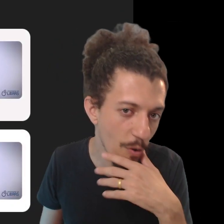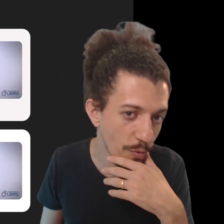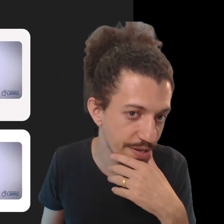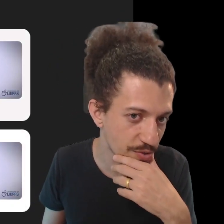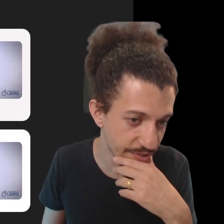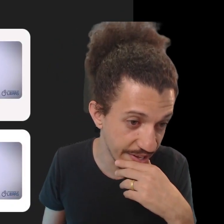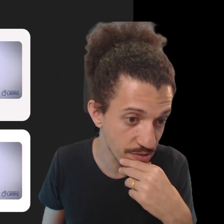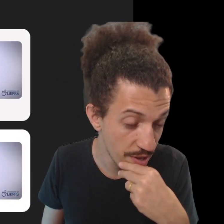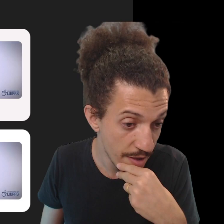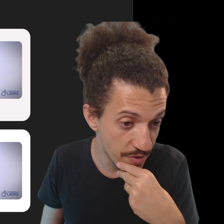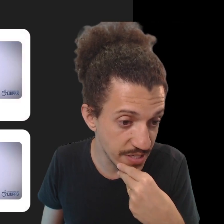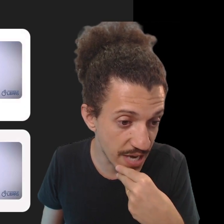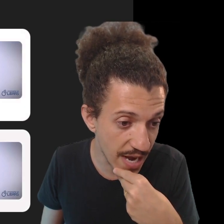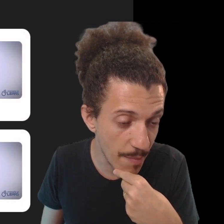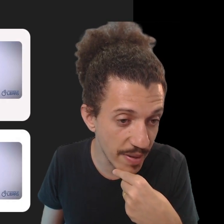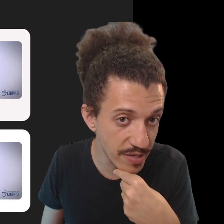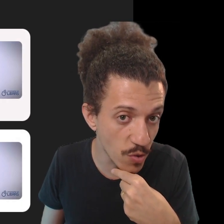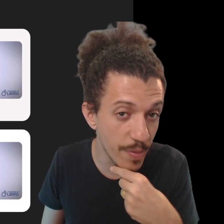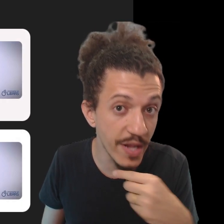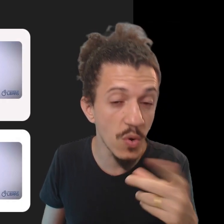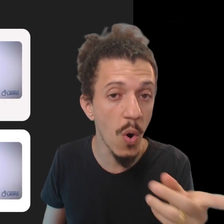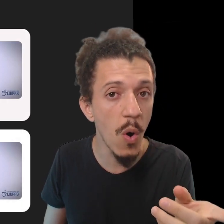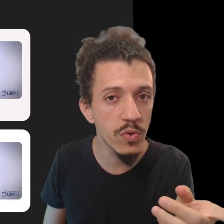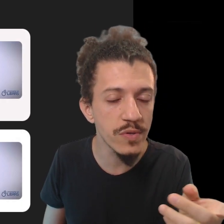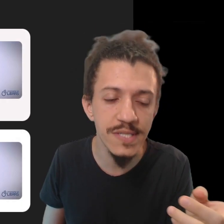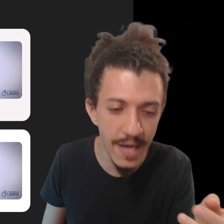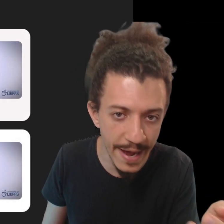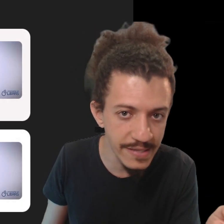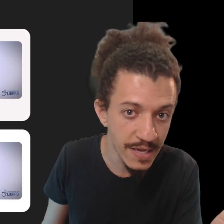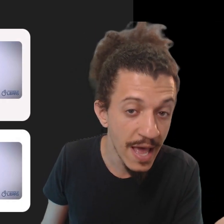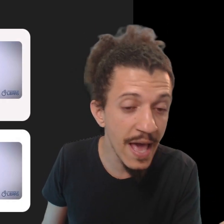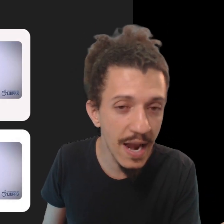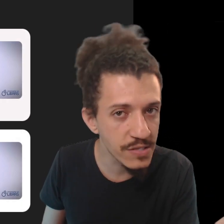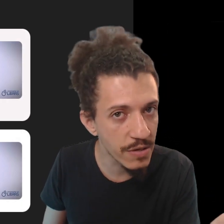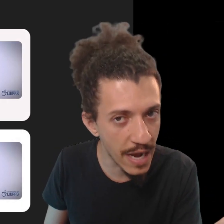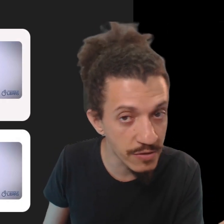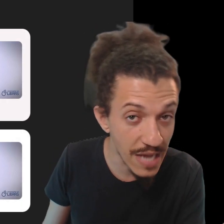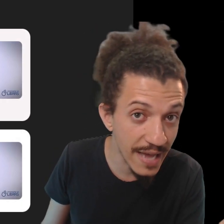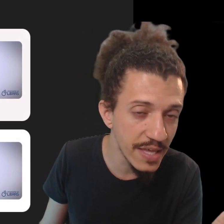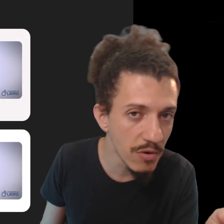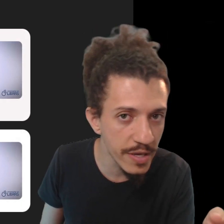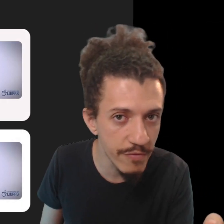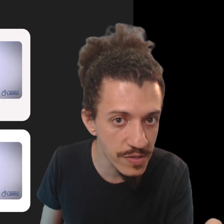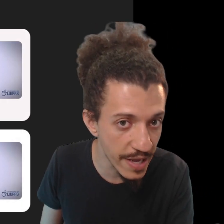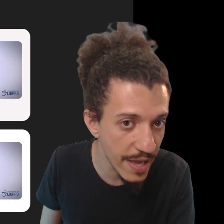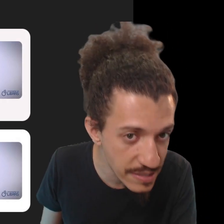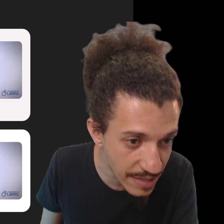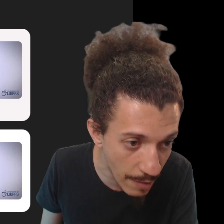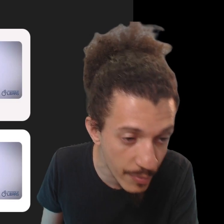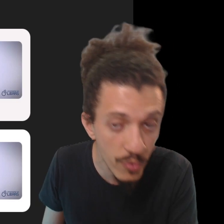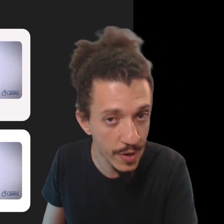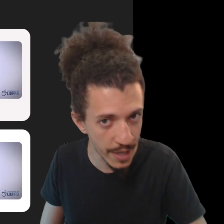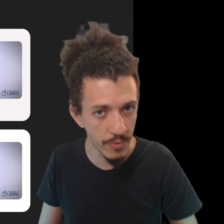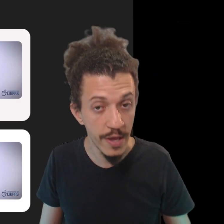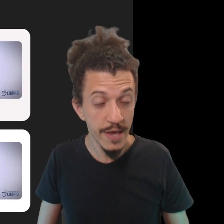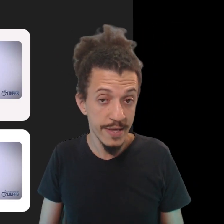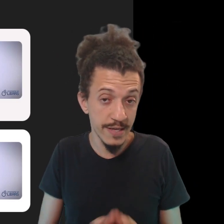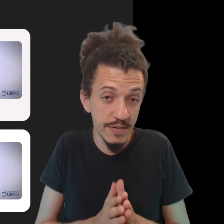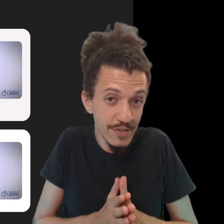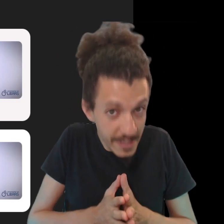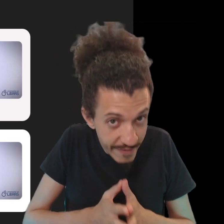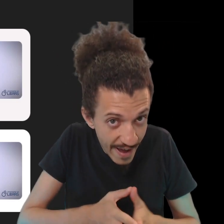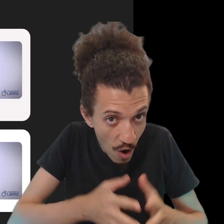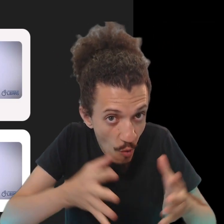sinalizar algo nesse contexto, você já acaba descobrindo outros sinais relacionados aquilo que você está procurando.